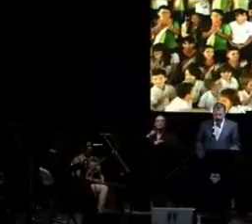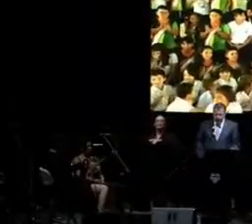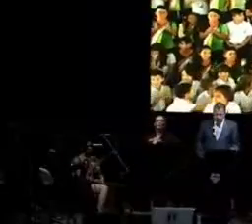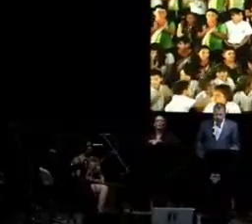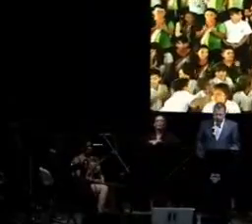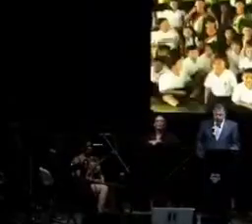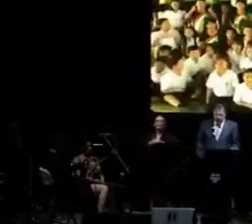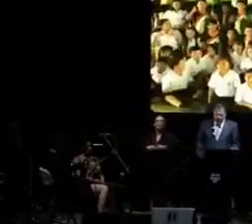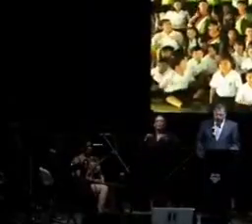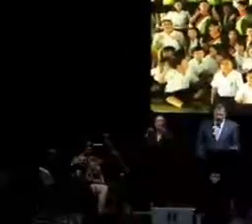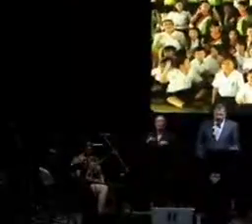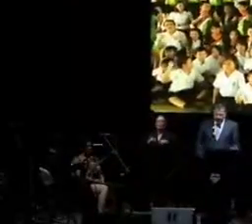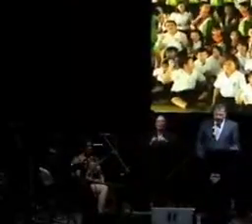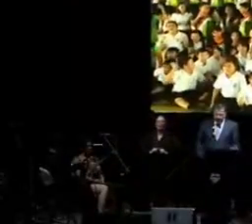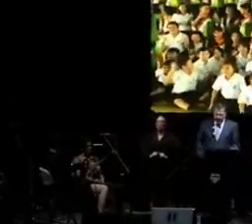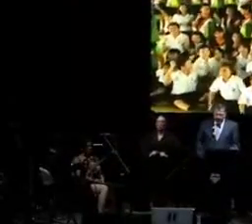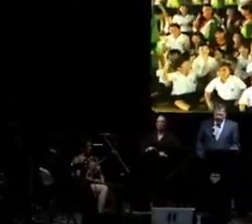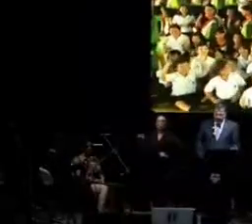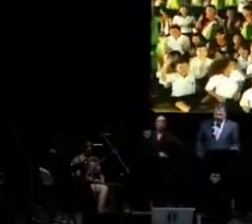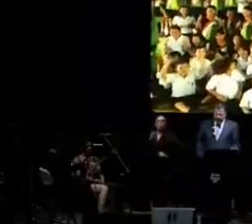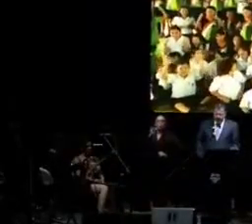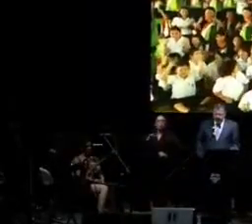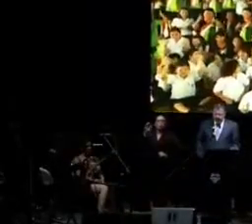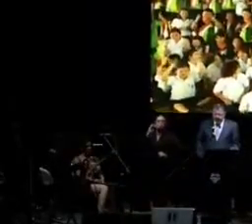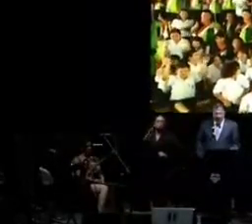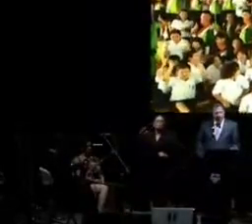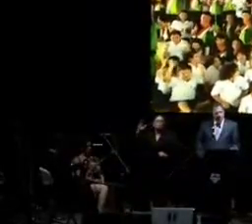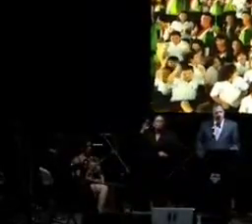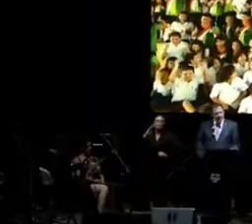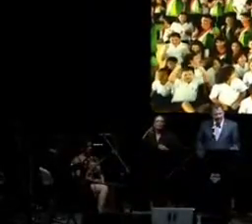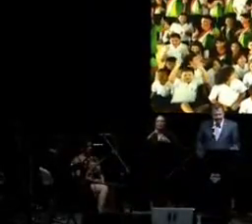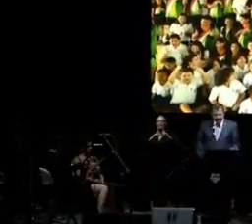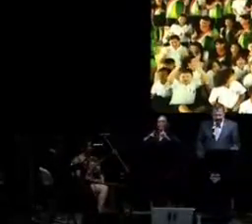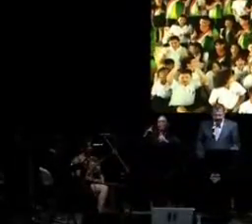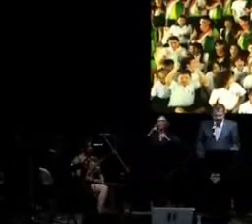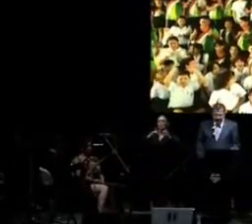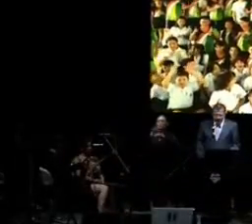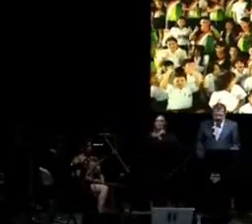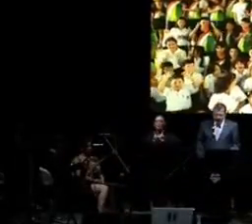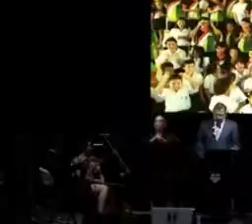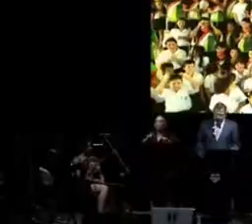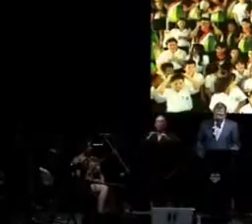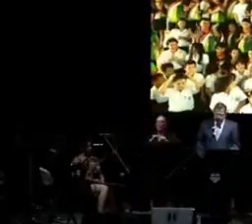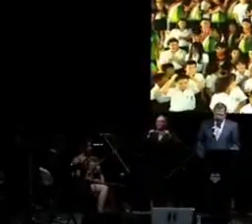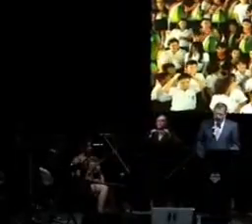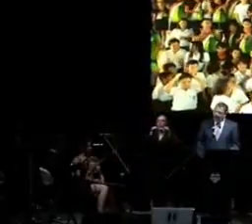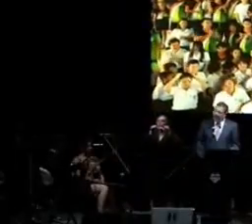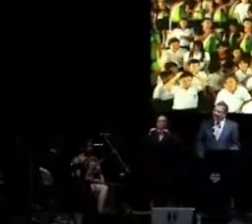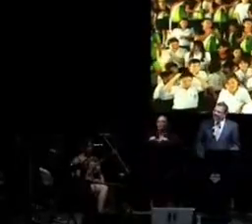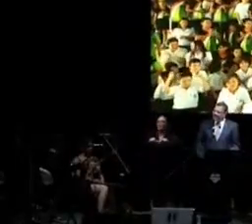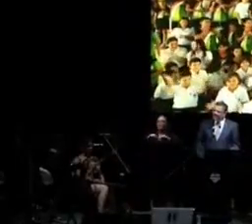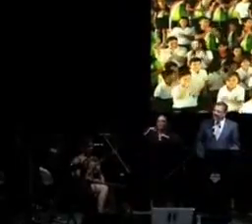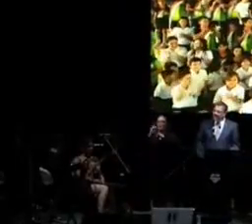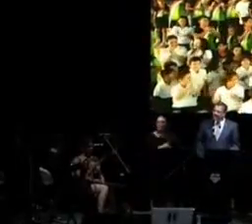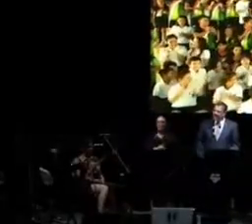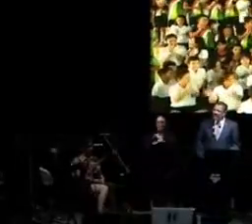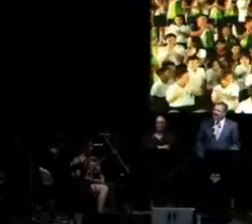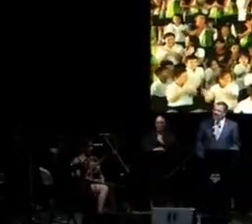como un compás que al ritmo del diálogo y la democracia, sostienen un país,